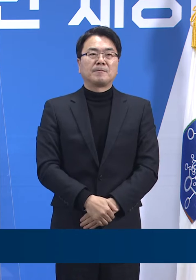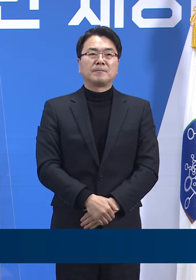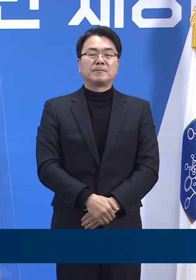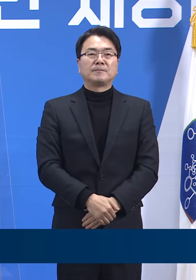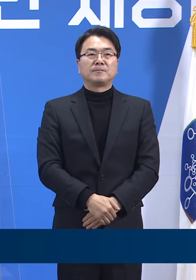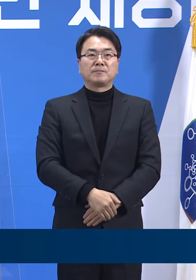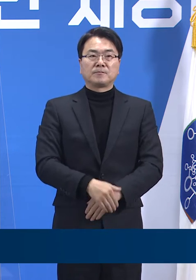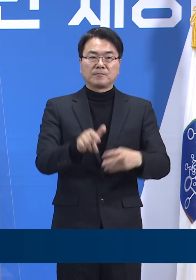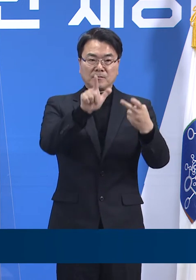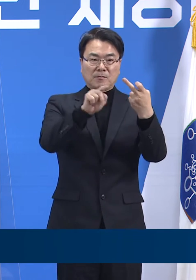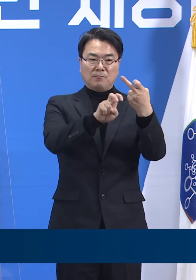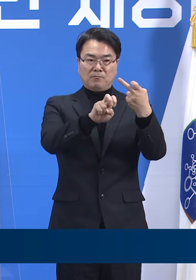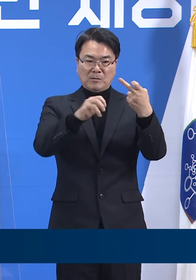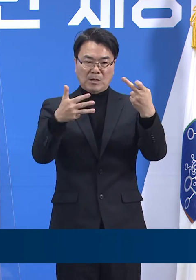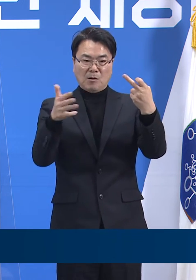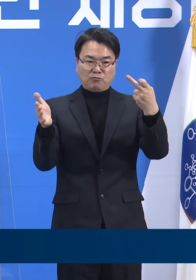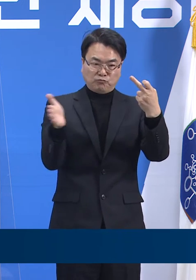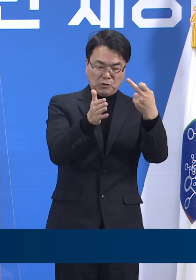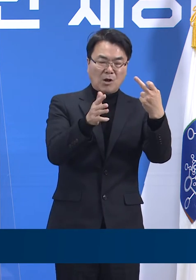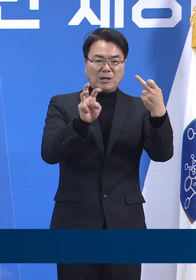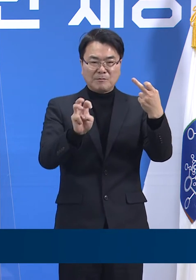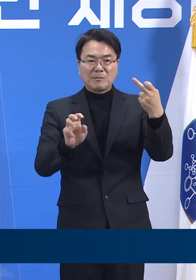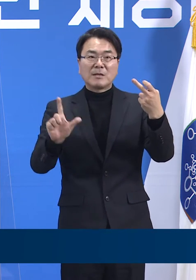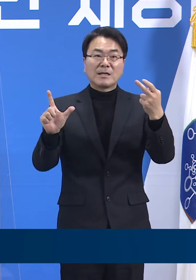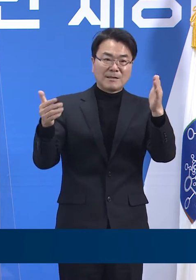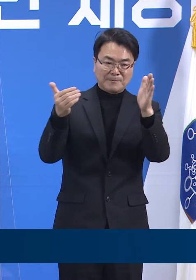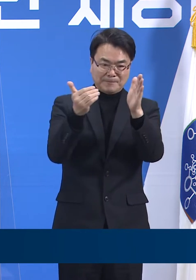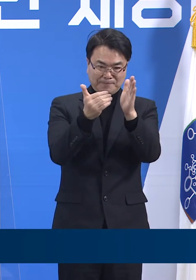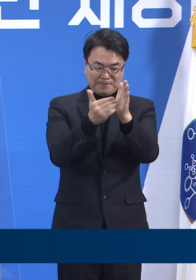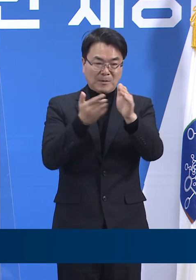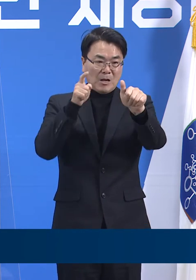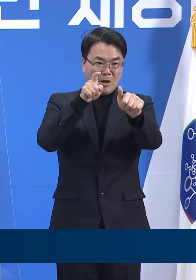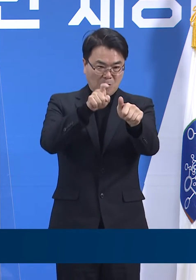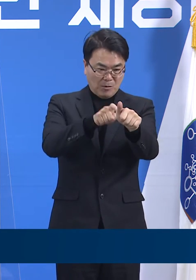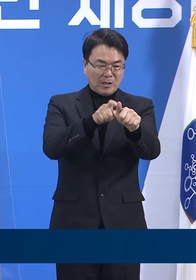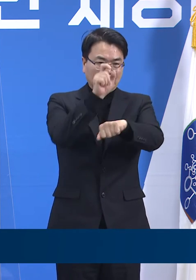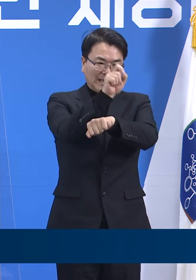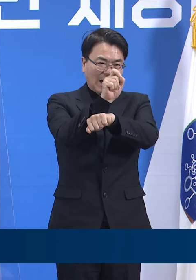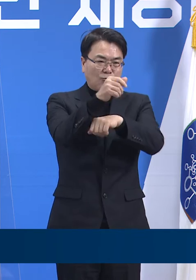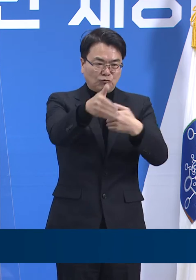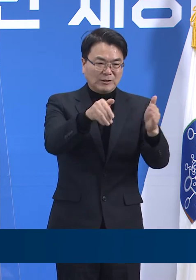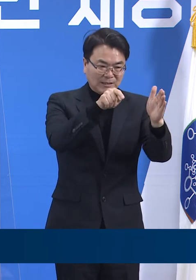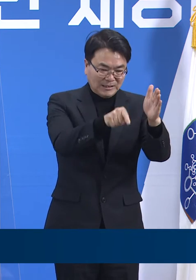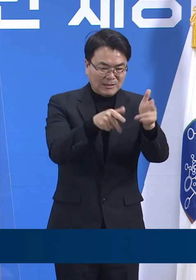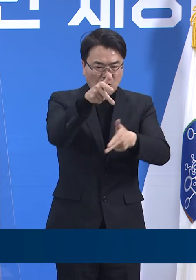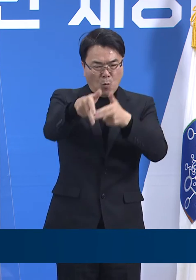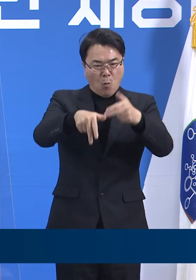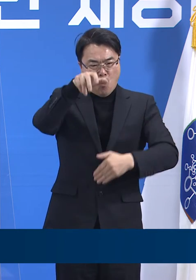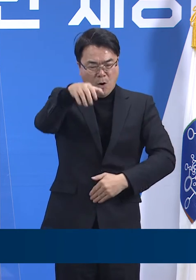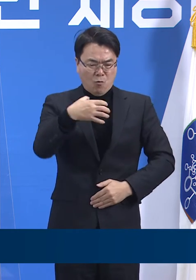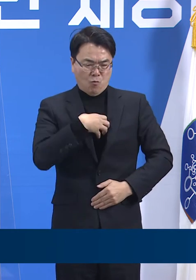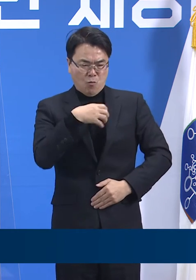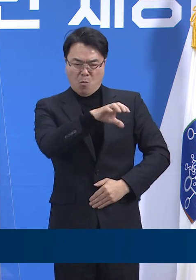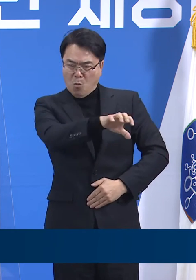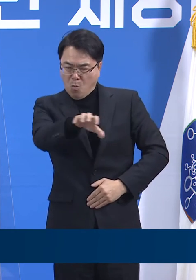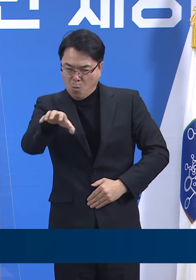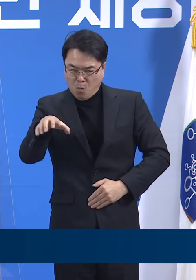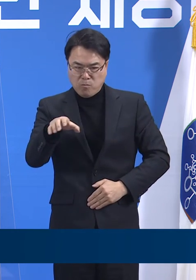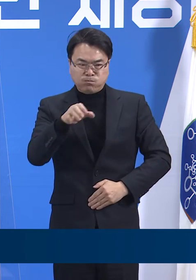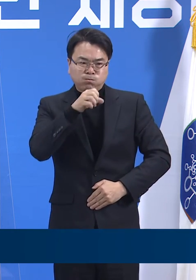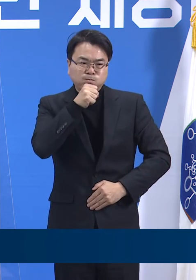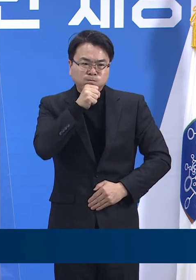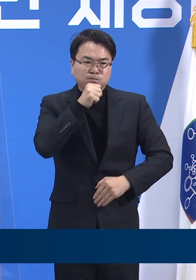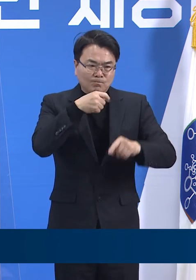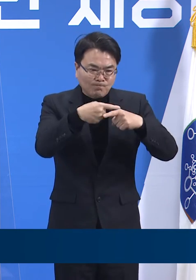12월 28일부터 30일까지 확진자가 발생한 사무실, 공장의 위험성에 대해서 현장평가를